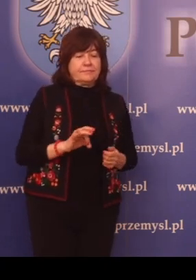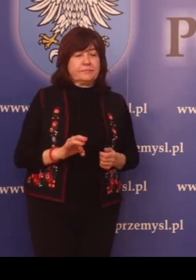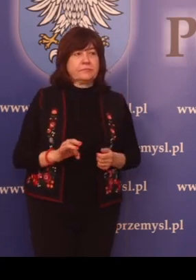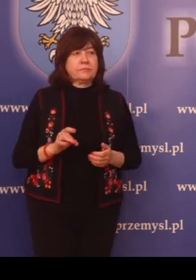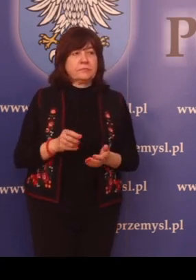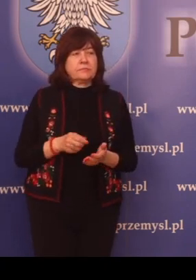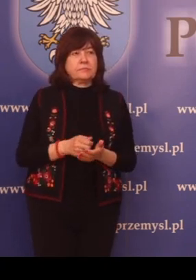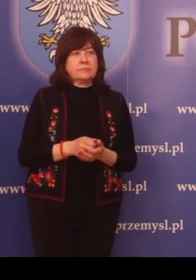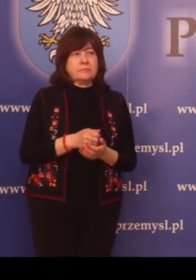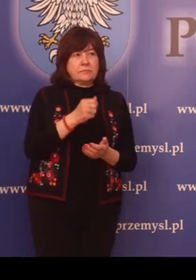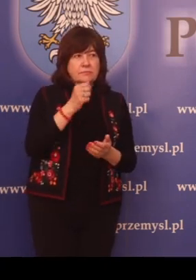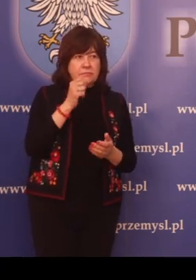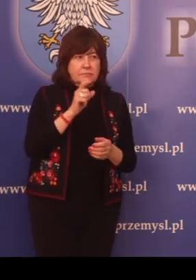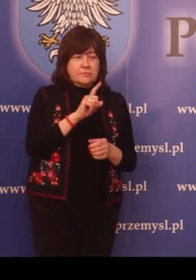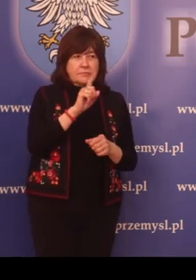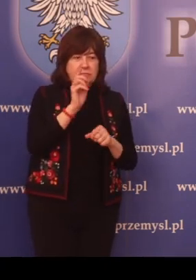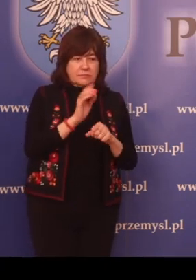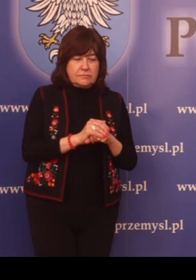organizacji ruchu.